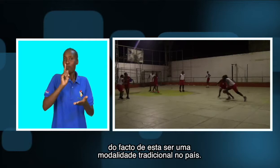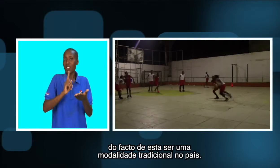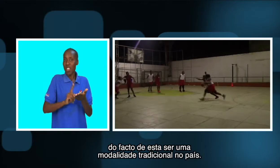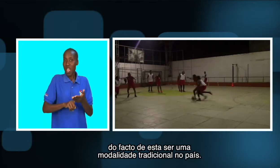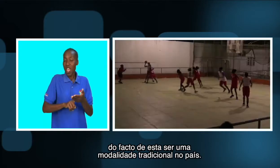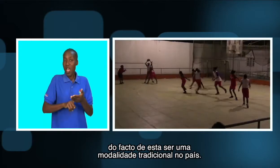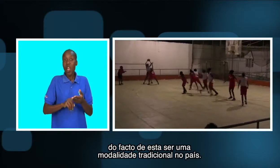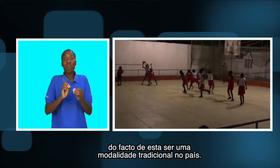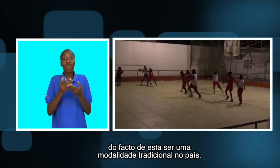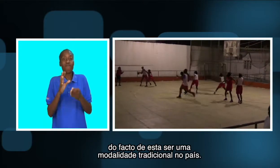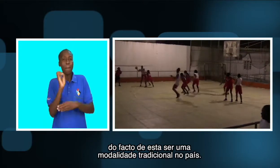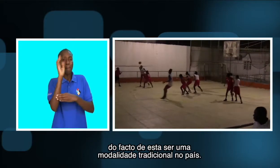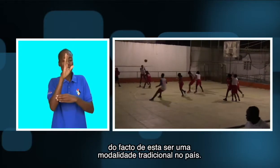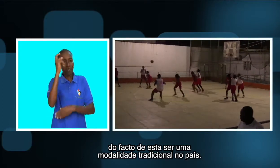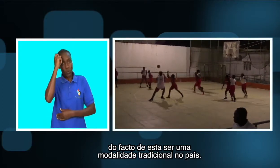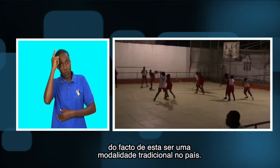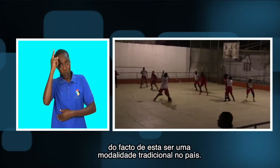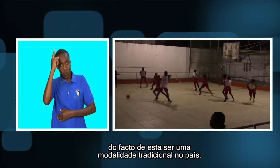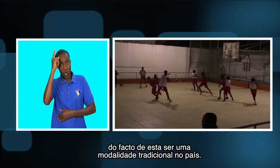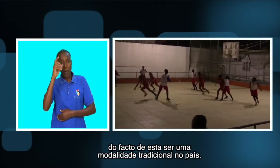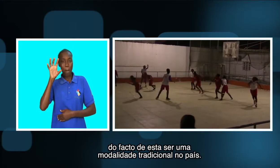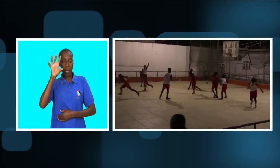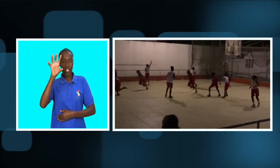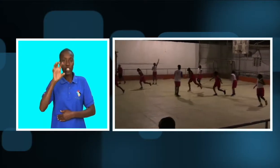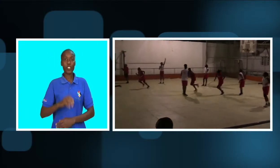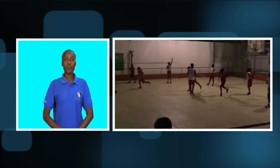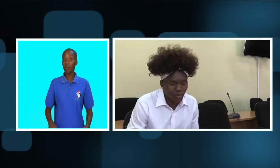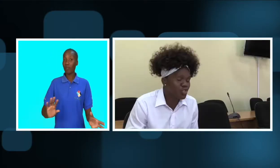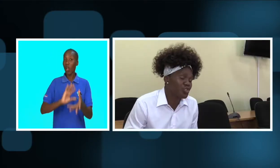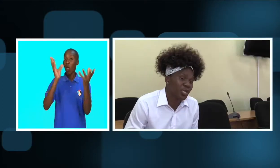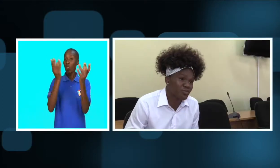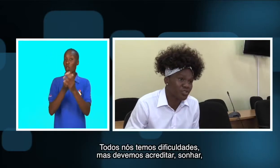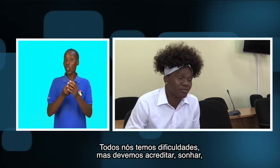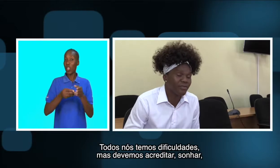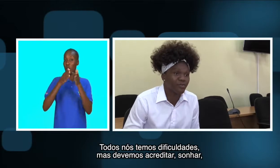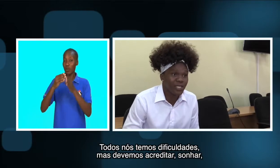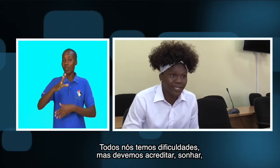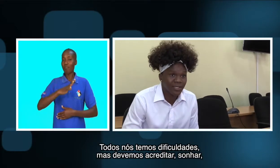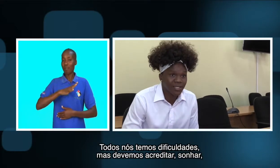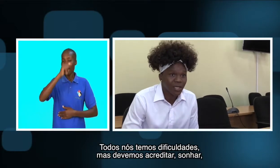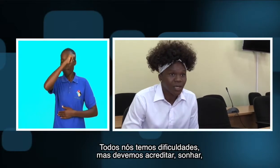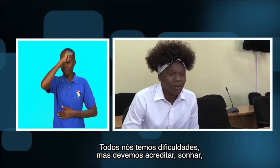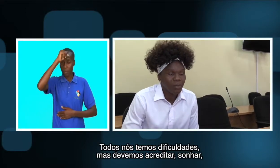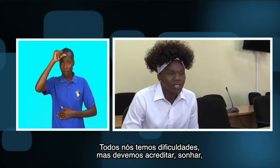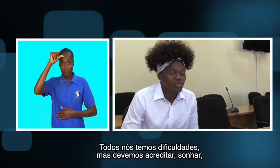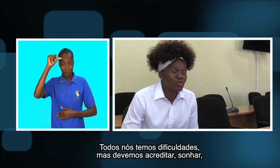modalidade tradicional no país. Todos nós temos dificuldades, mas nós todos